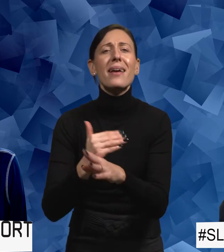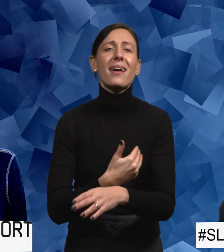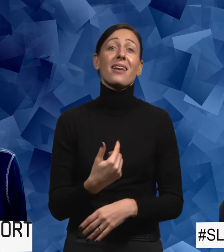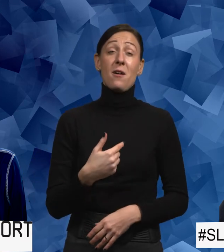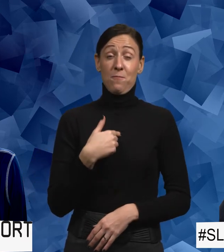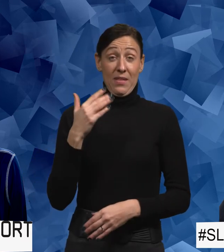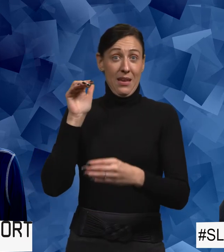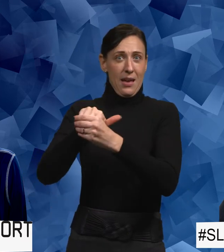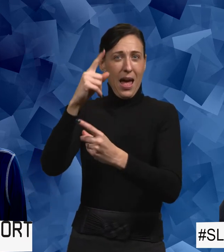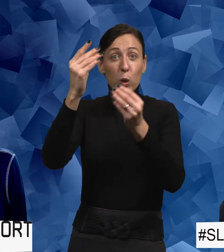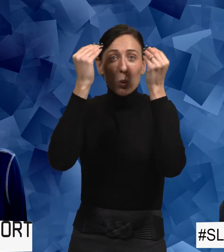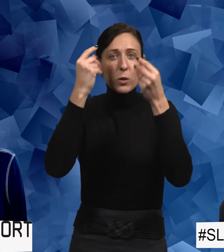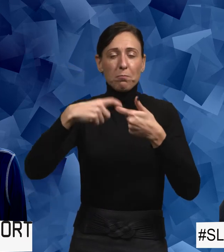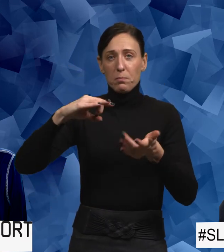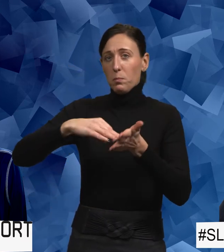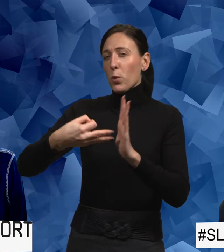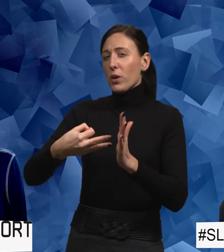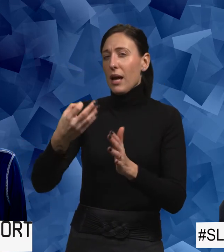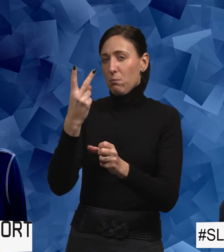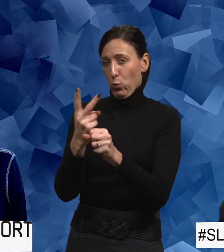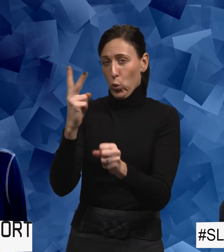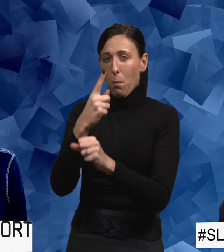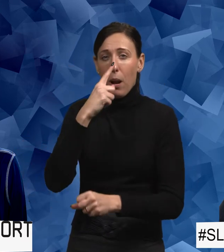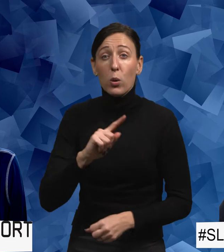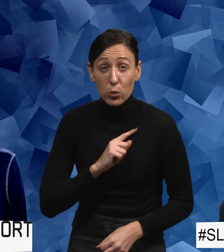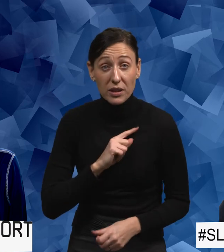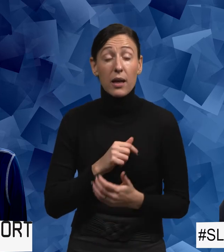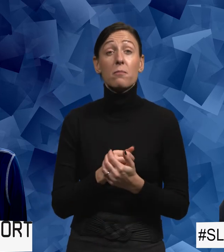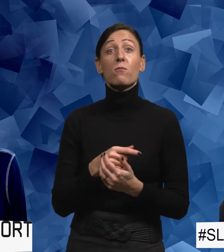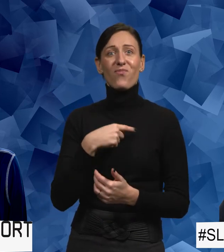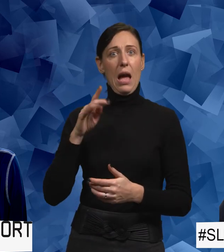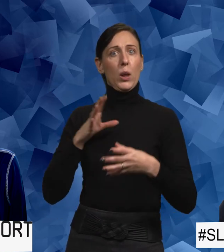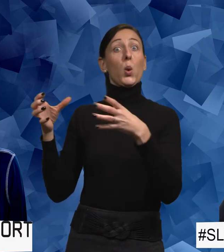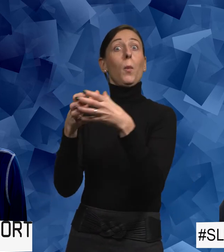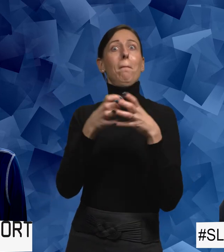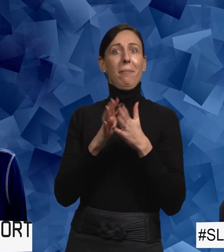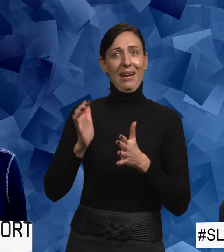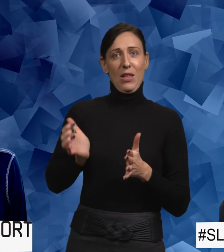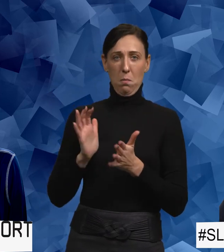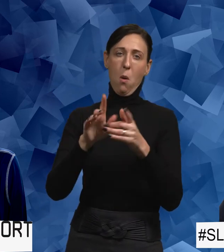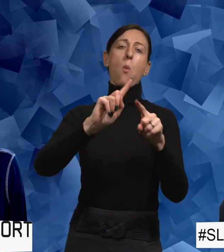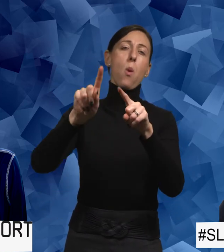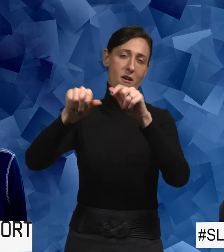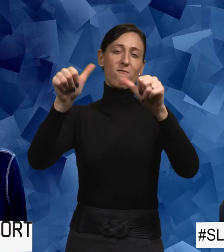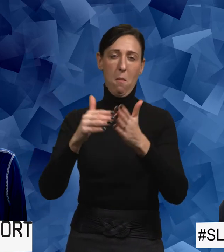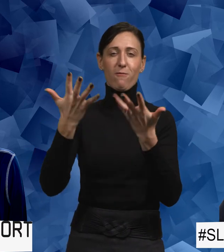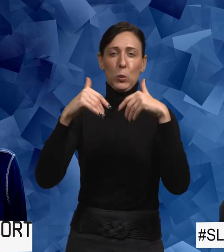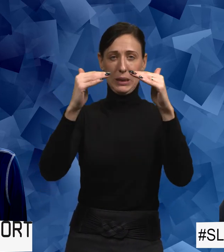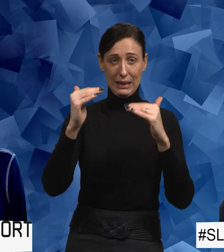vet att vi hade en kurs i projektet och blivit utsatt. Så hade vi grupper av kvinnor med lite olika former av funktionsnedsättning.